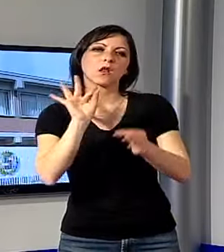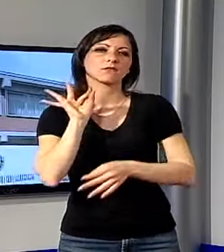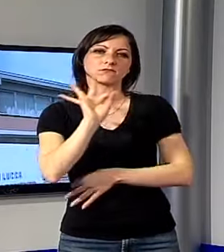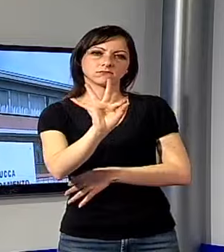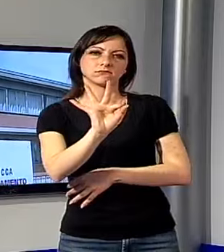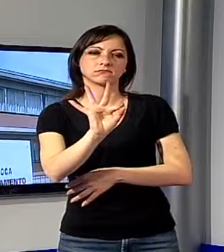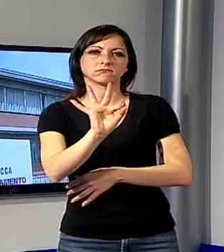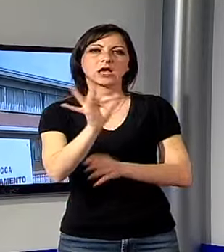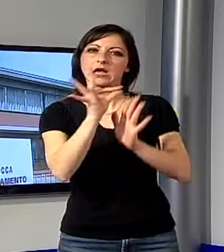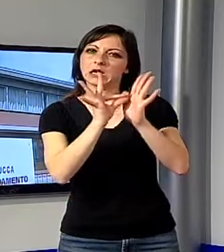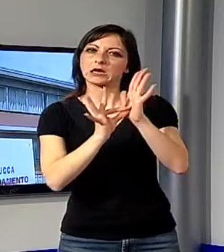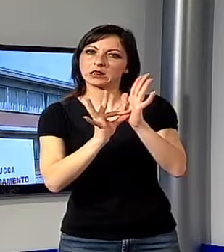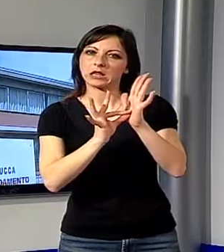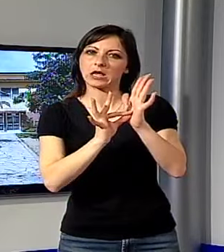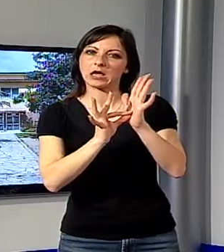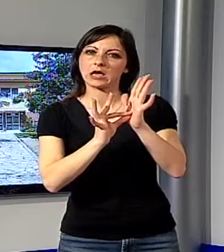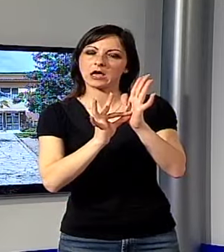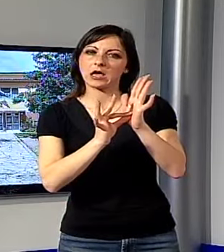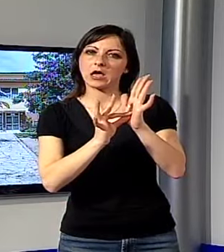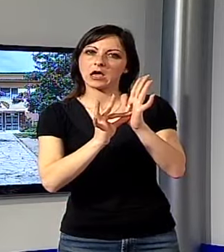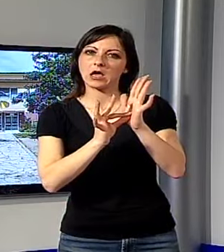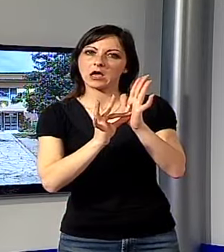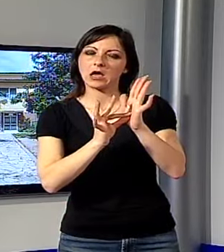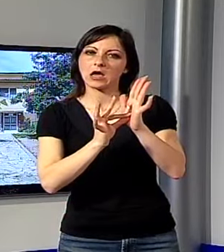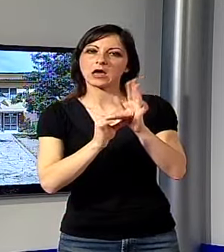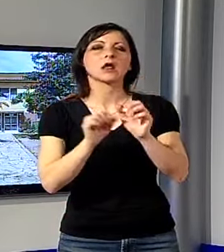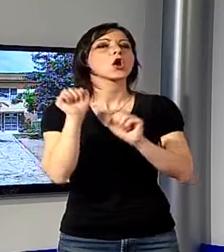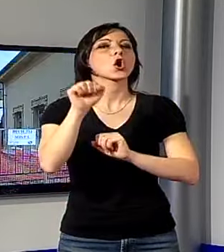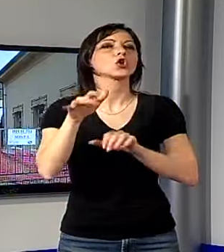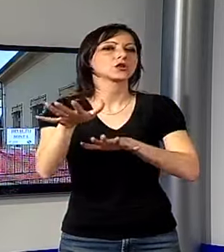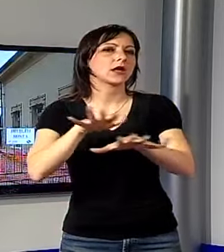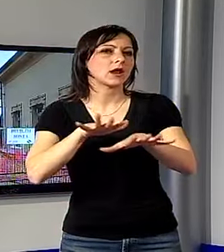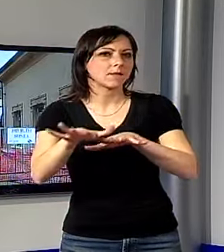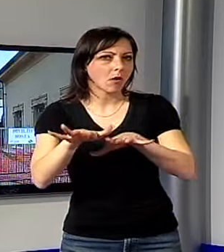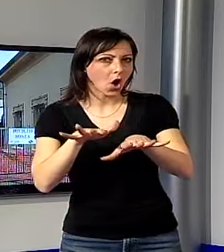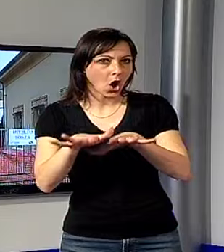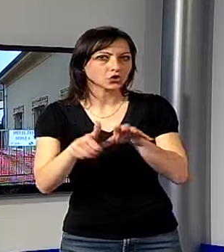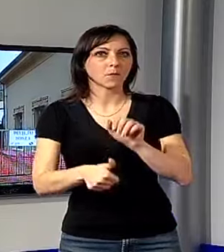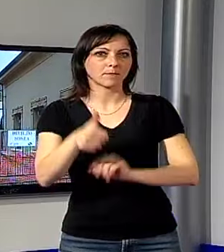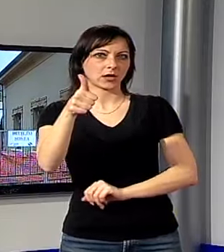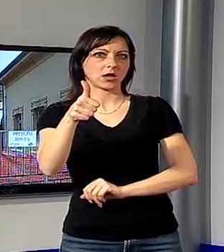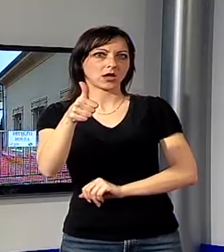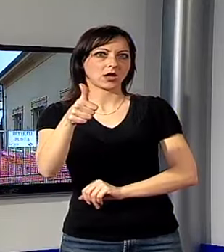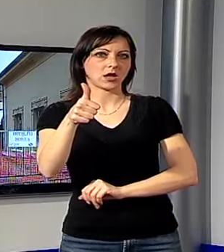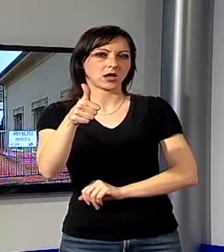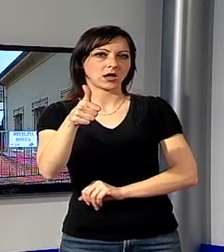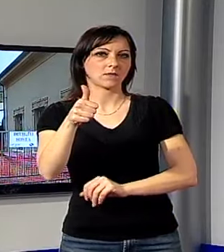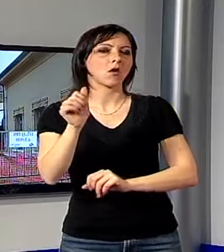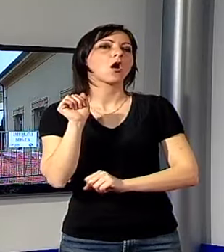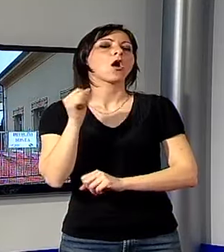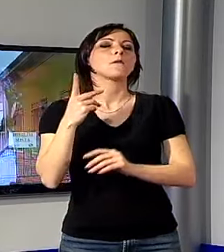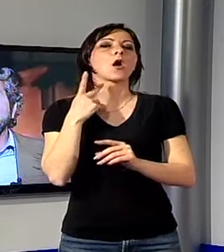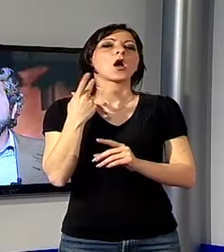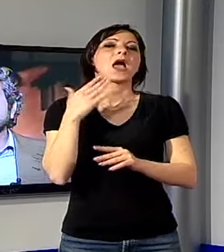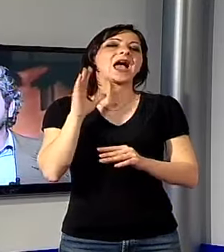criteri logici, quindi ristrutturazione antisismica in primo luogo, messa a norma antincendio,